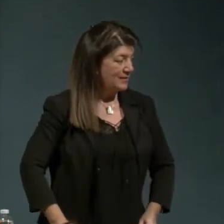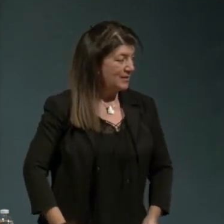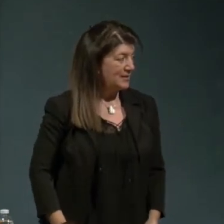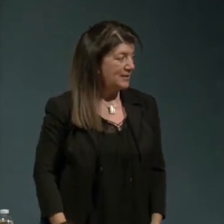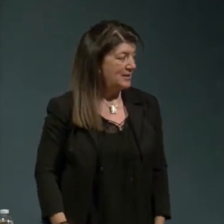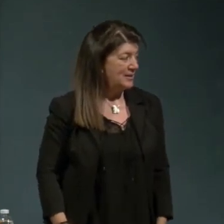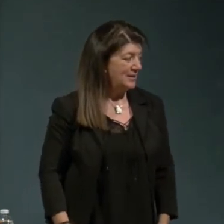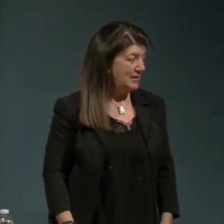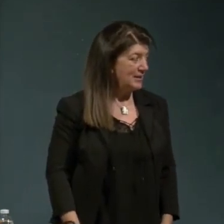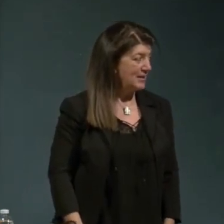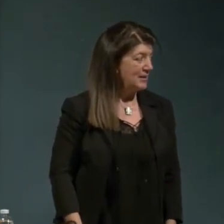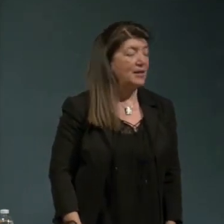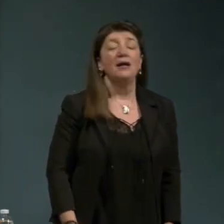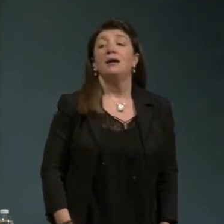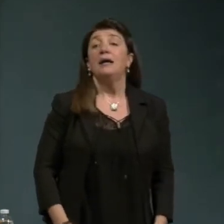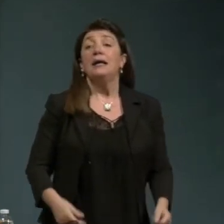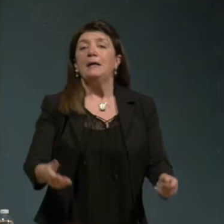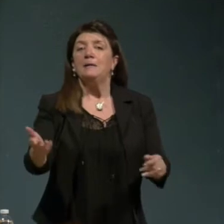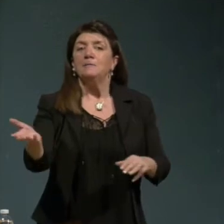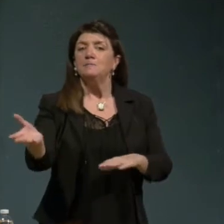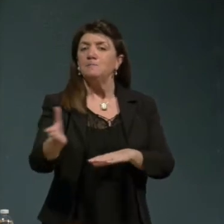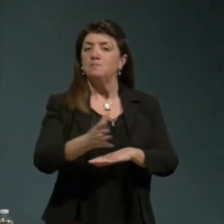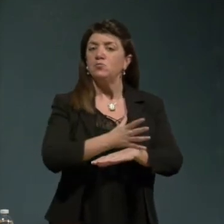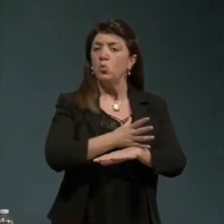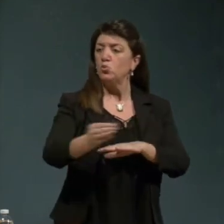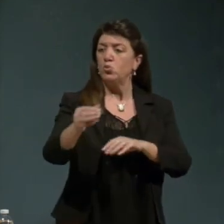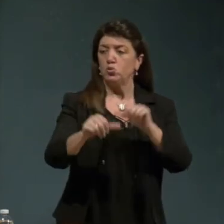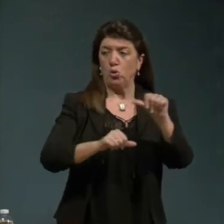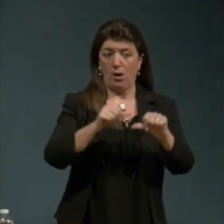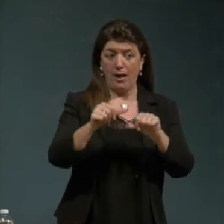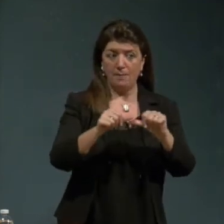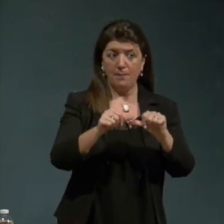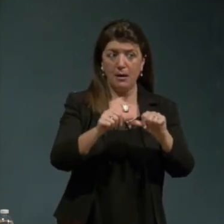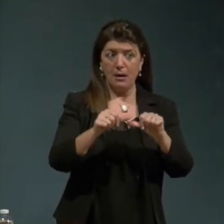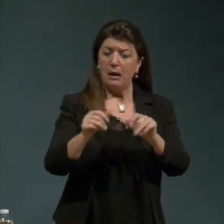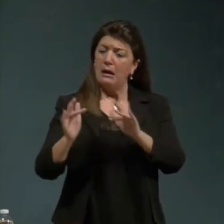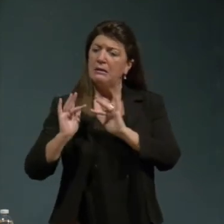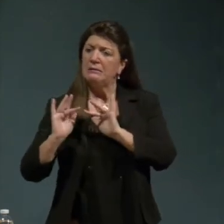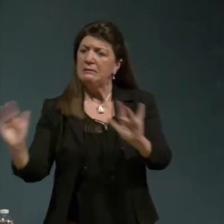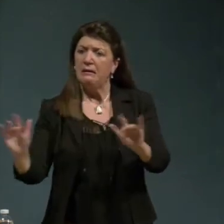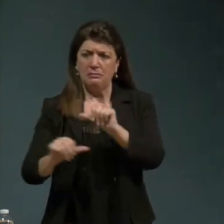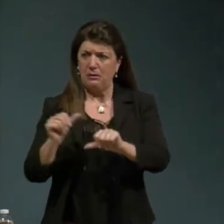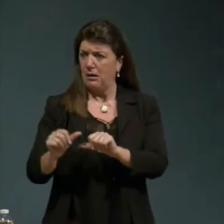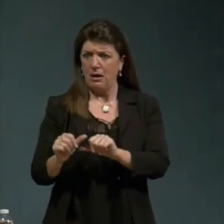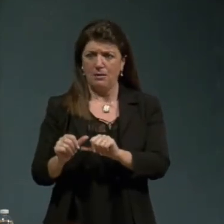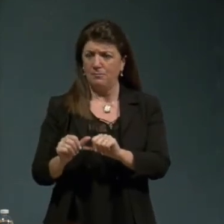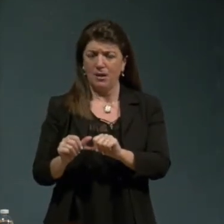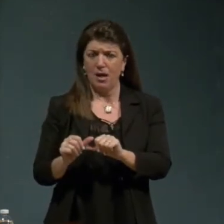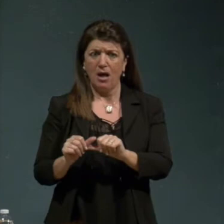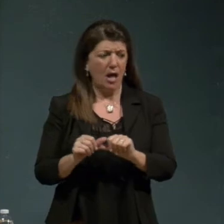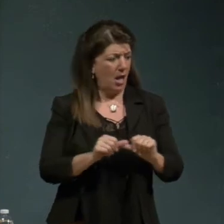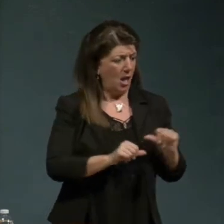tutto è cambiato nulla è cambiato tutto ha changé niente ha changé dalla